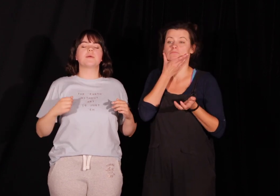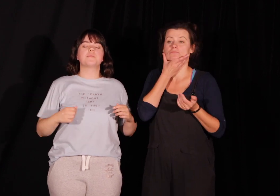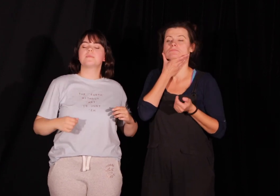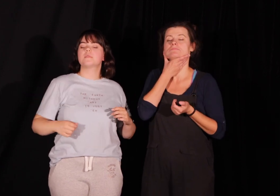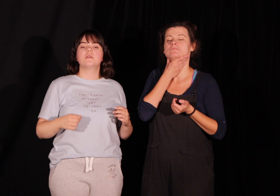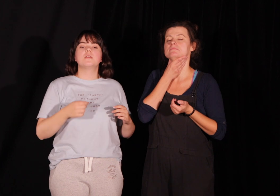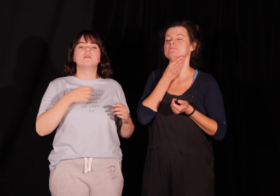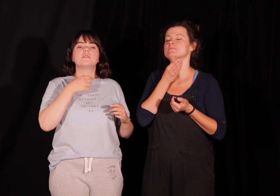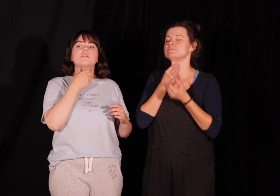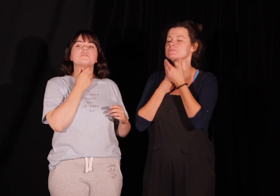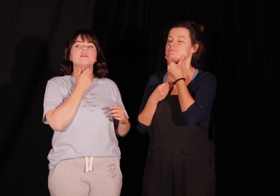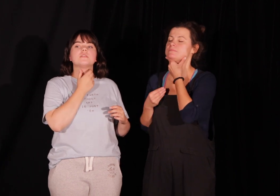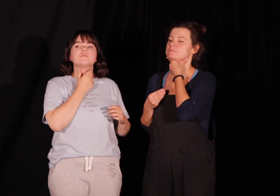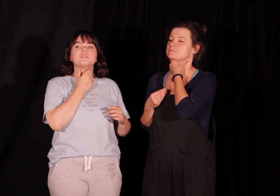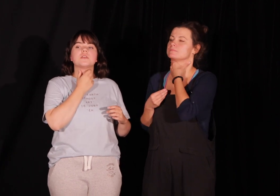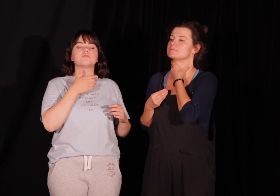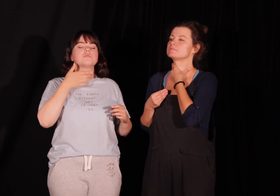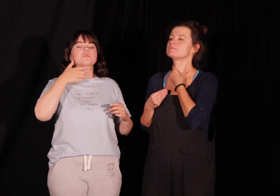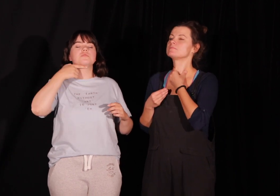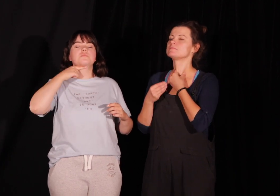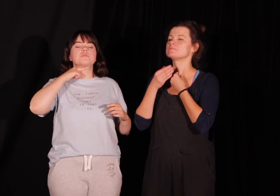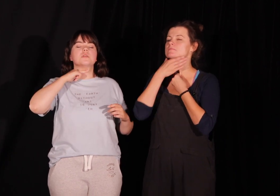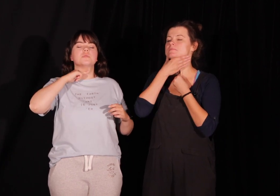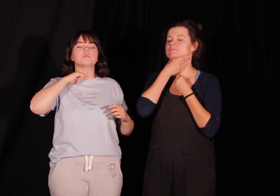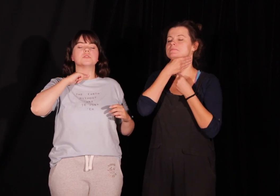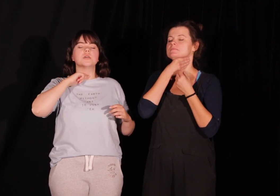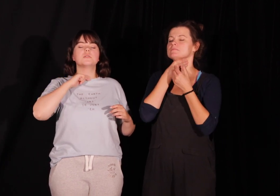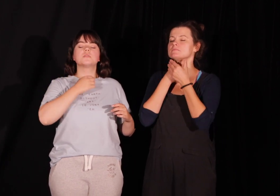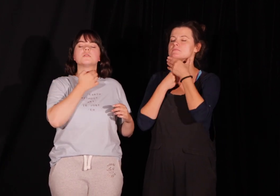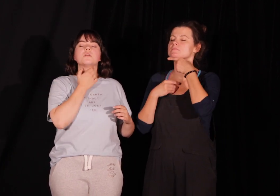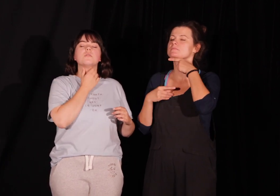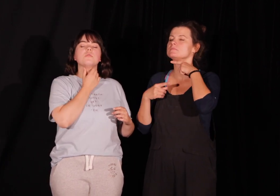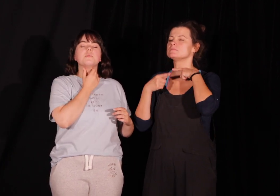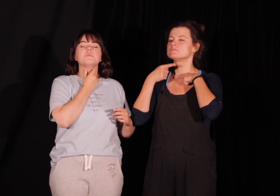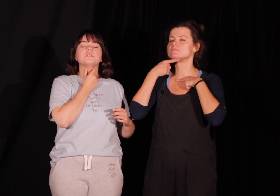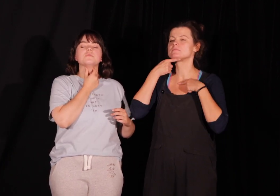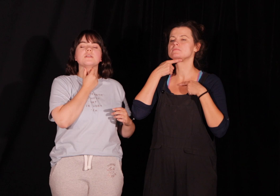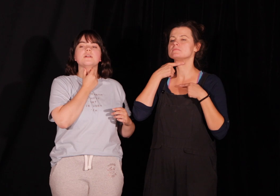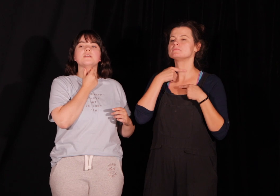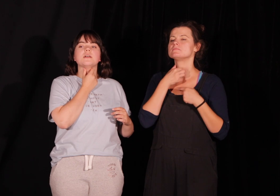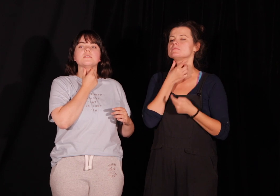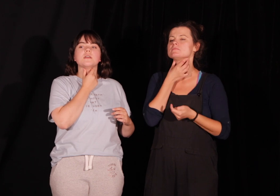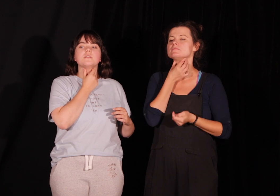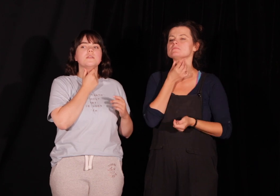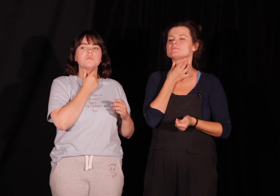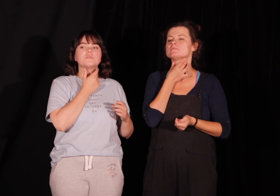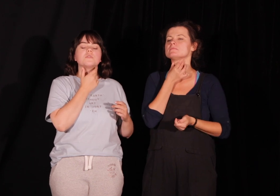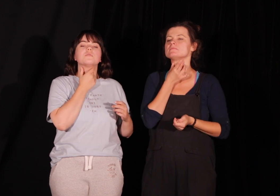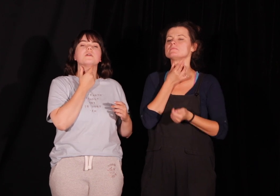I teraz kolejne ćwiczenie. już sobie tu rozmasujemy dobrze, łapiemy się tutaj delikatnie, nie mocno, tak